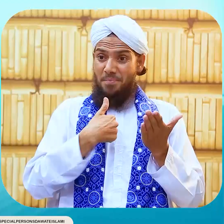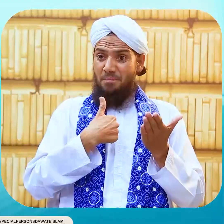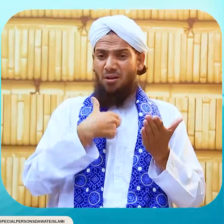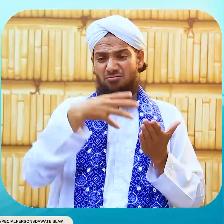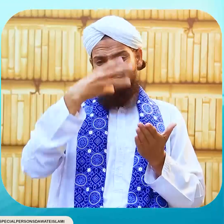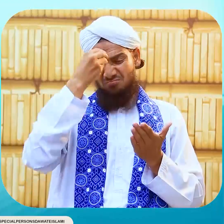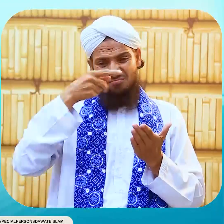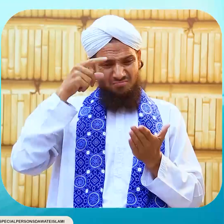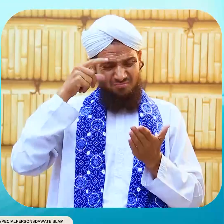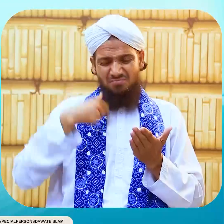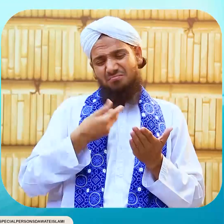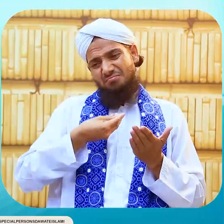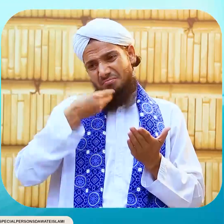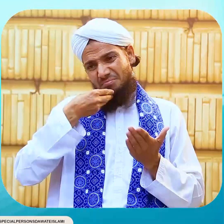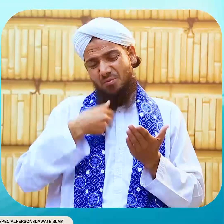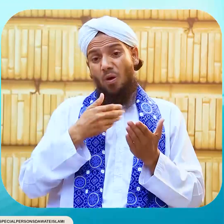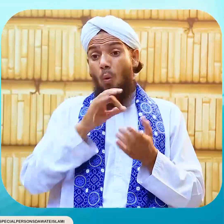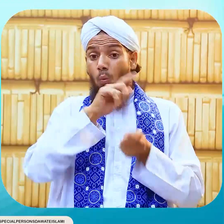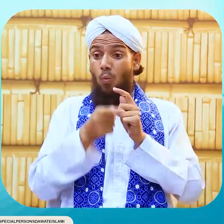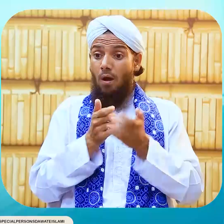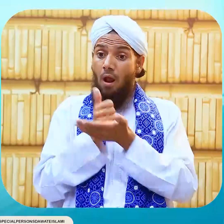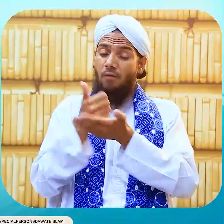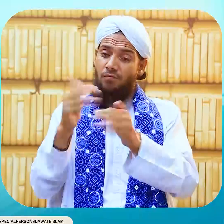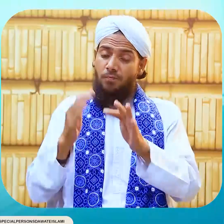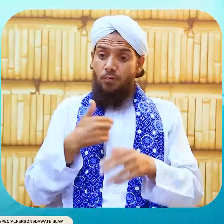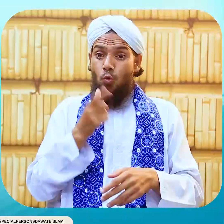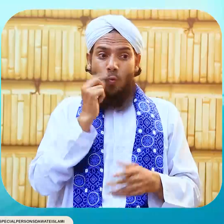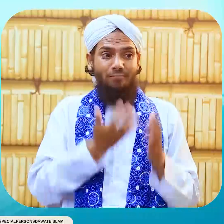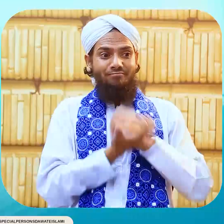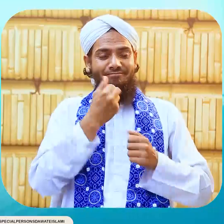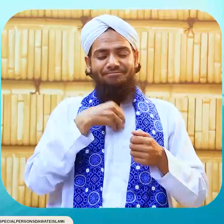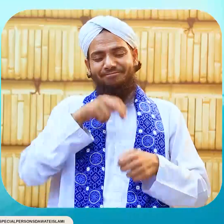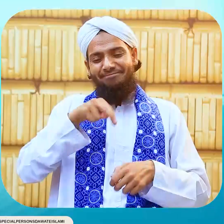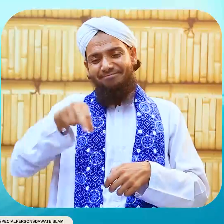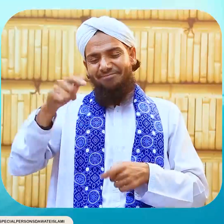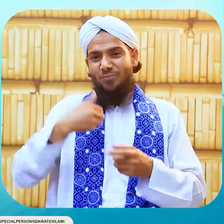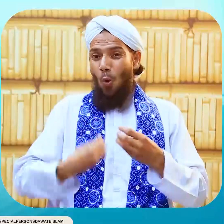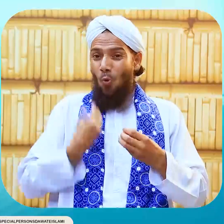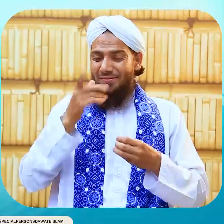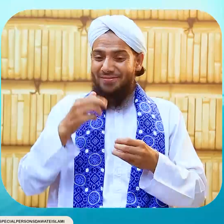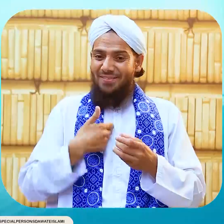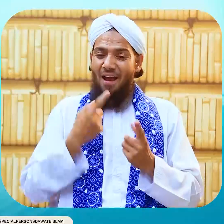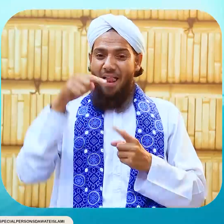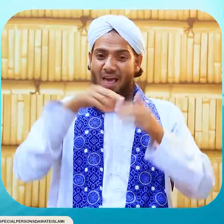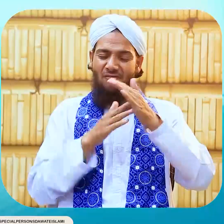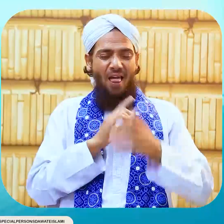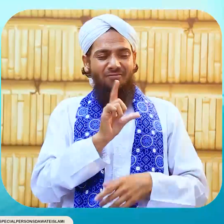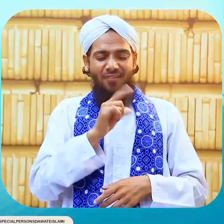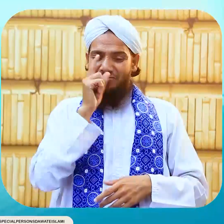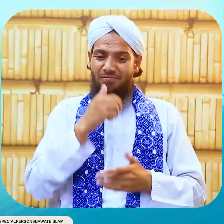کو پورا کر دے یہ شخص یہ لیٹر لے کر گھر آیا بڑی خوشی خوشی وہ شخص بڑا اولیاء اللہ کا چاہنے والا تک کہتا ہے اس دستاویز کو